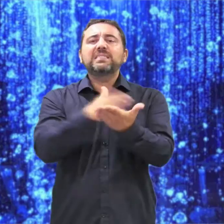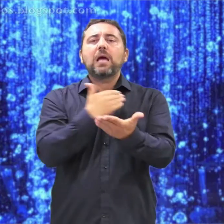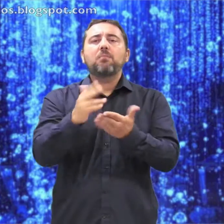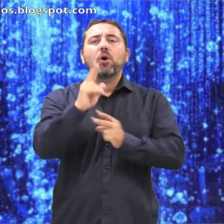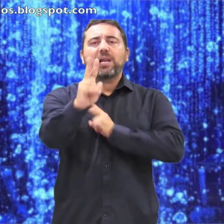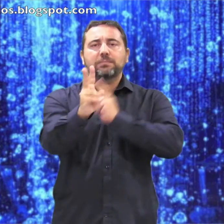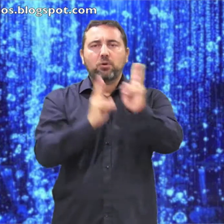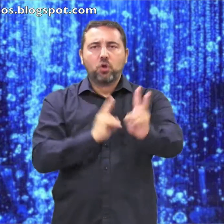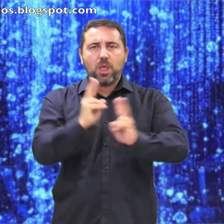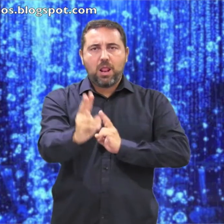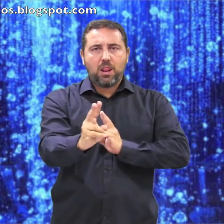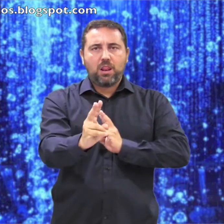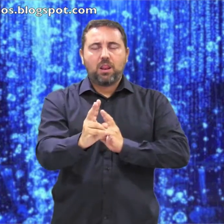Salmo responsorial